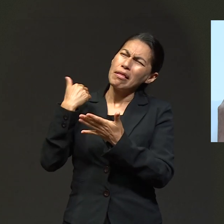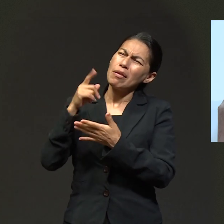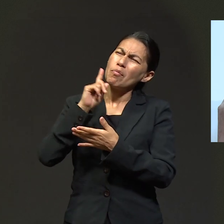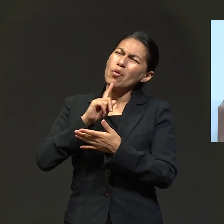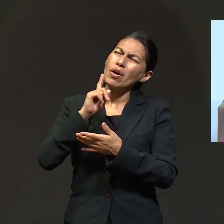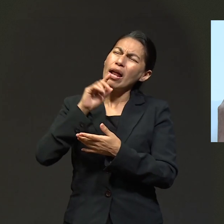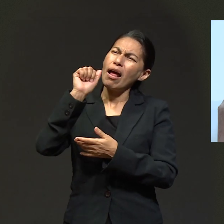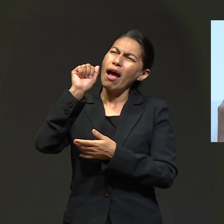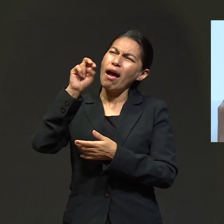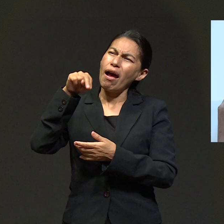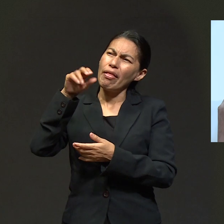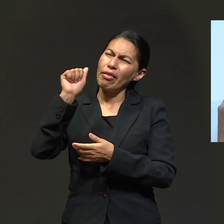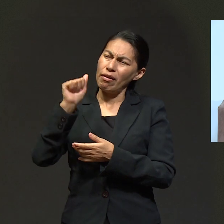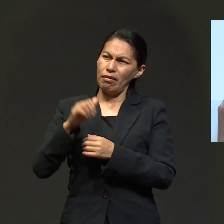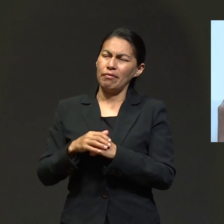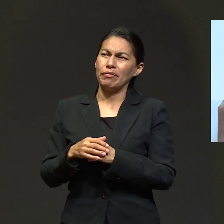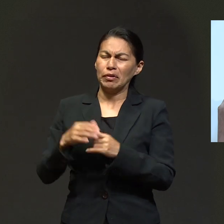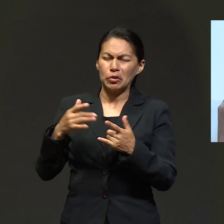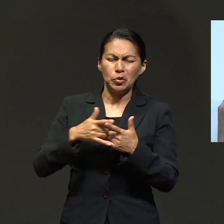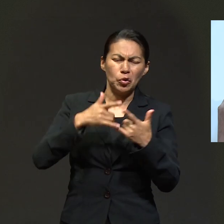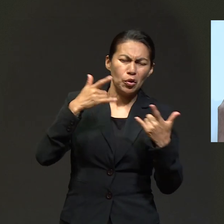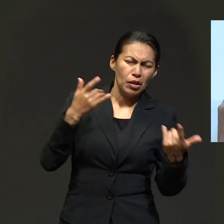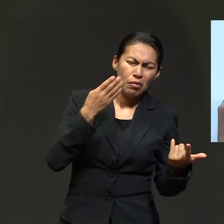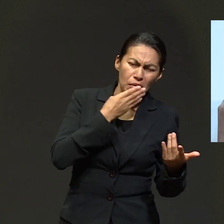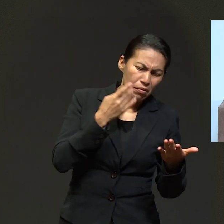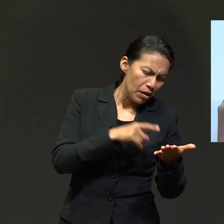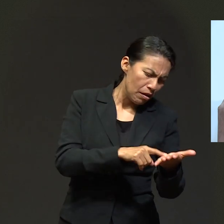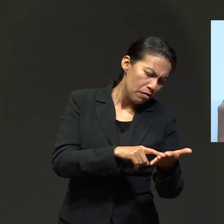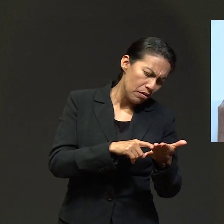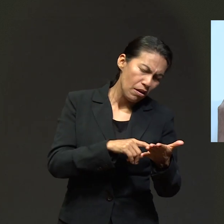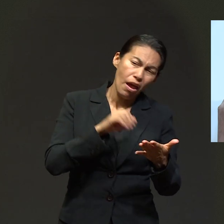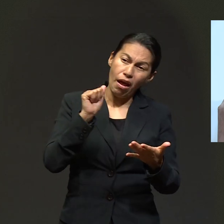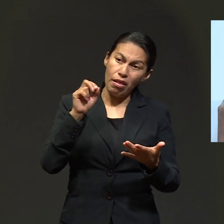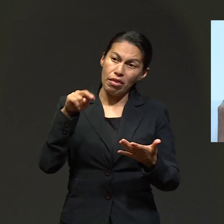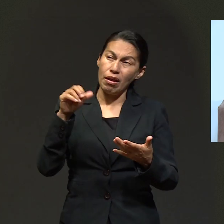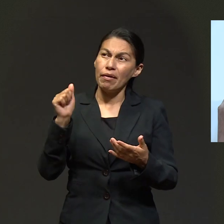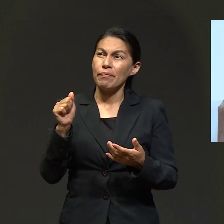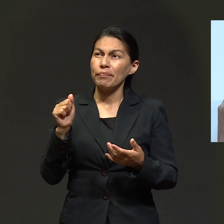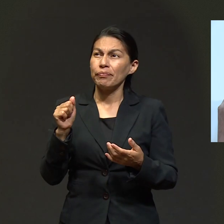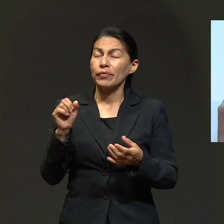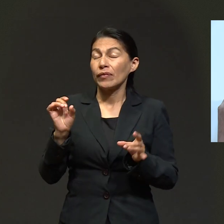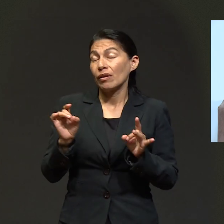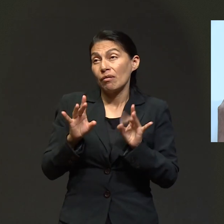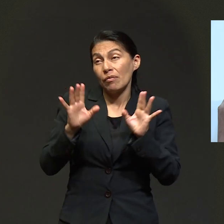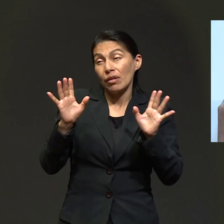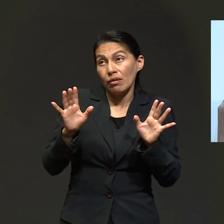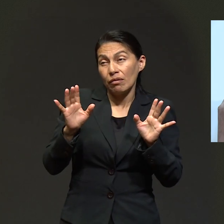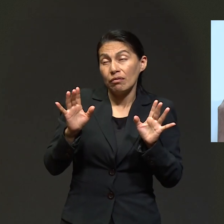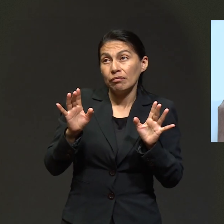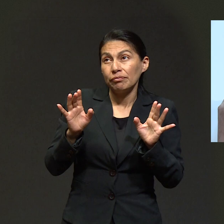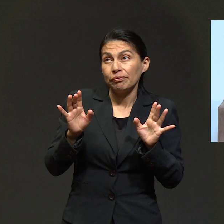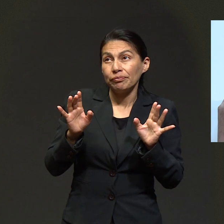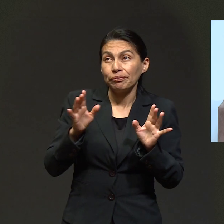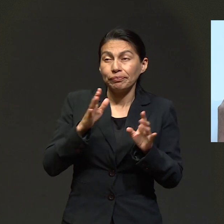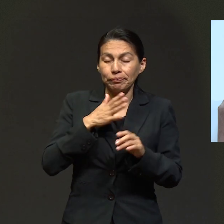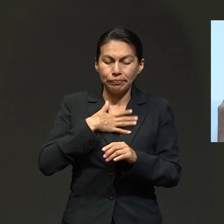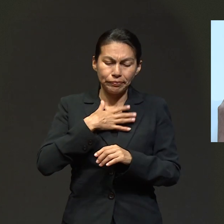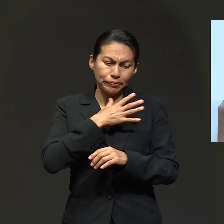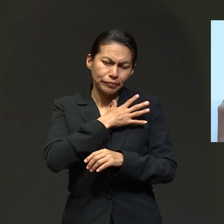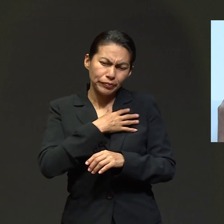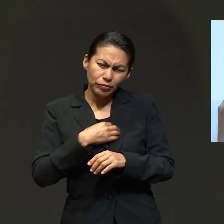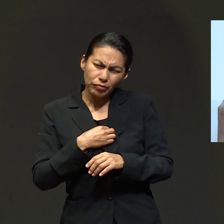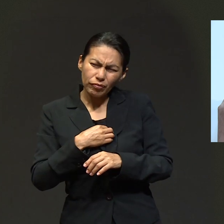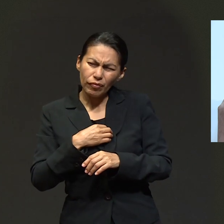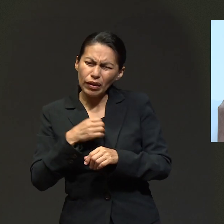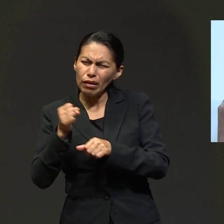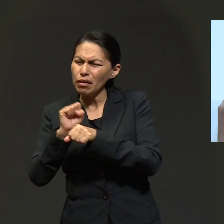mí. Ana, ¿verdad? Y cuando llegó el tiempo, así de la